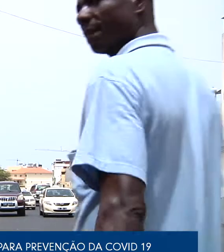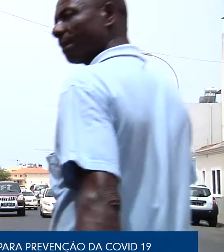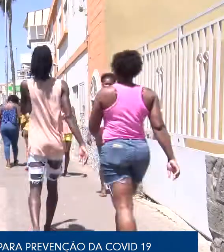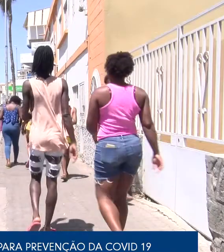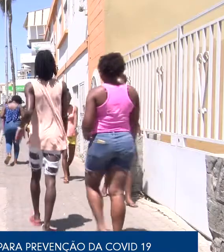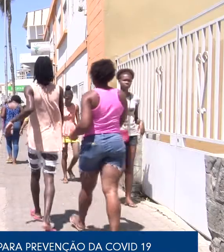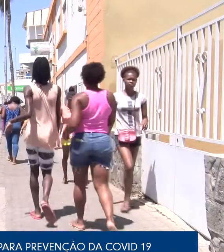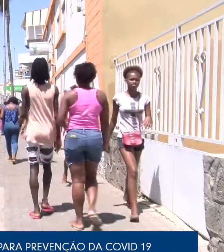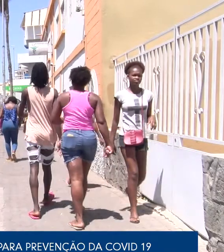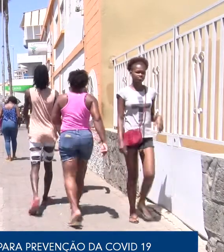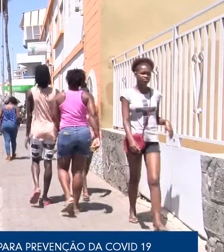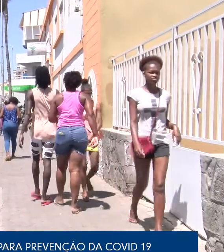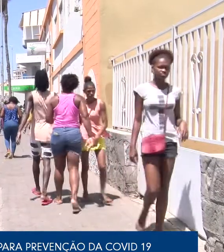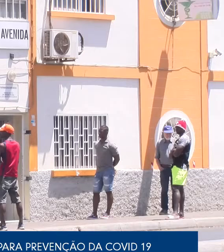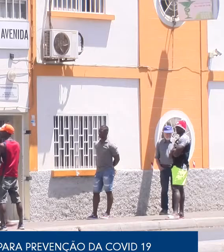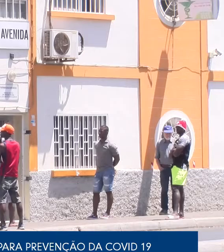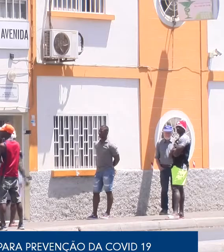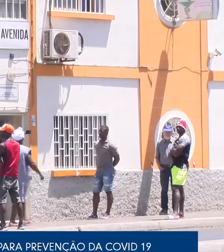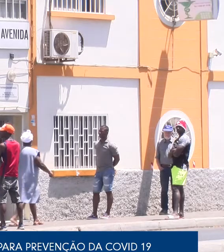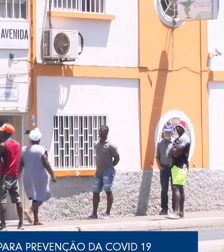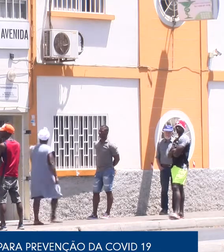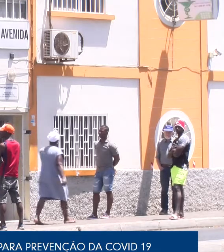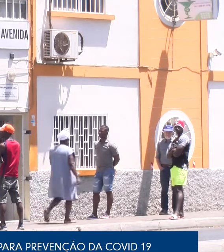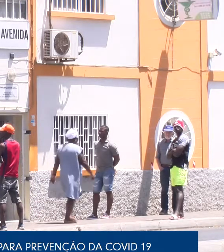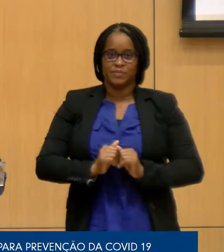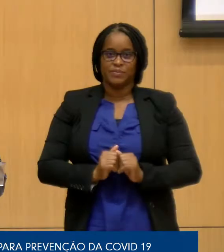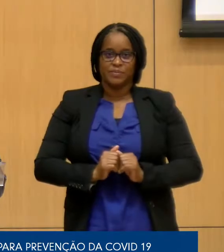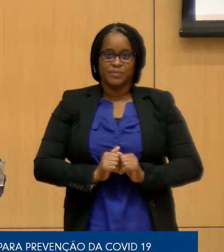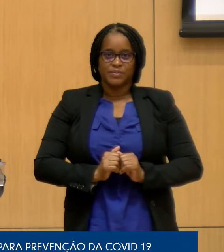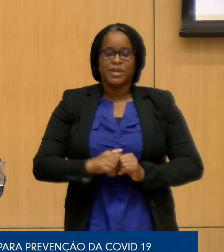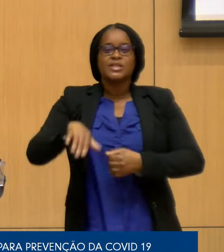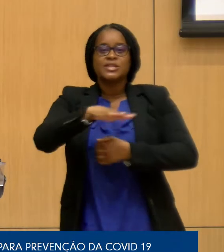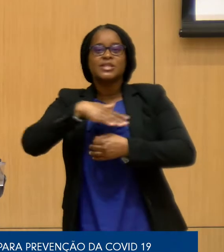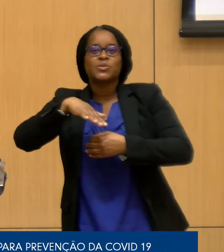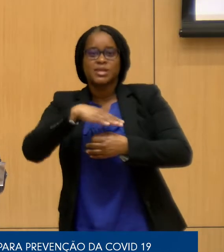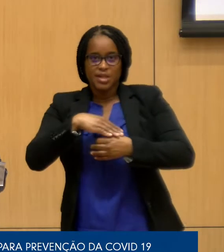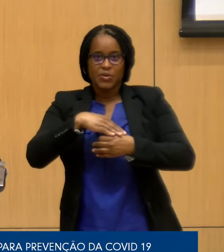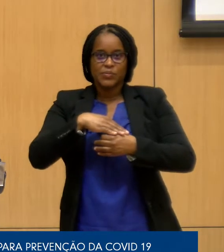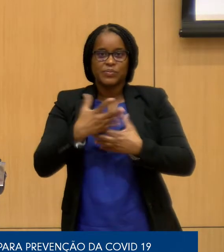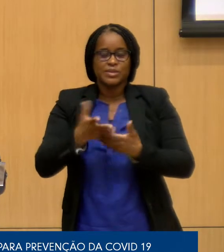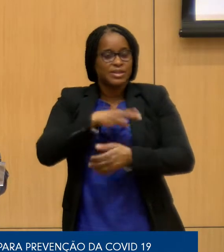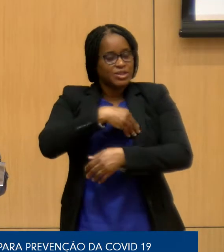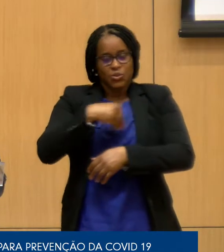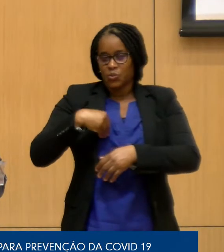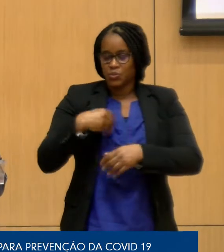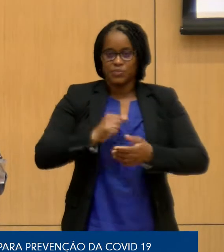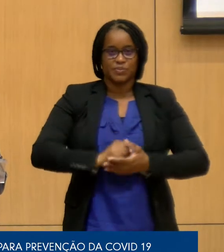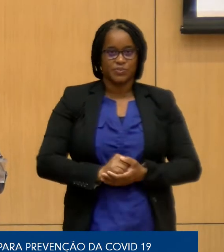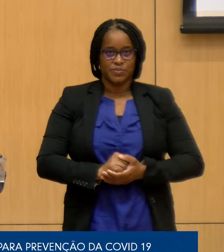recente mutação, os resultados podem ser catastróficos em toda a linha. A situação sanitária